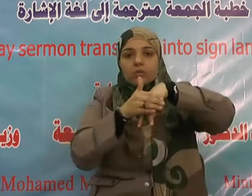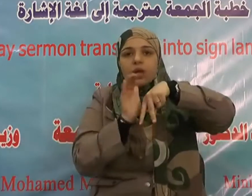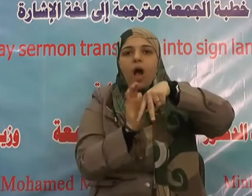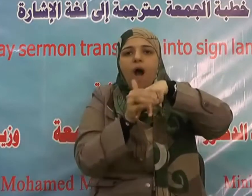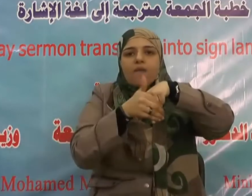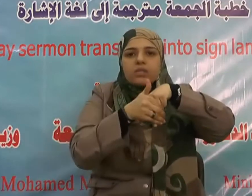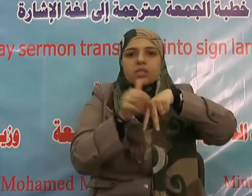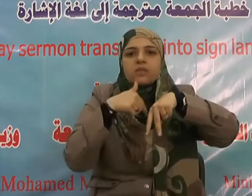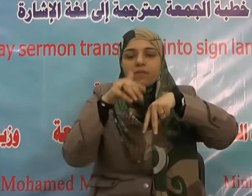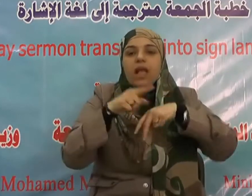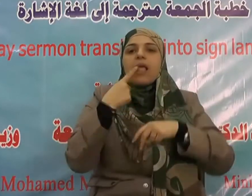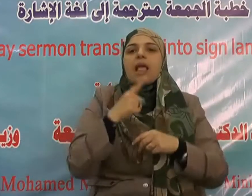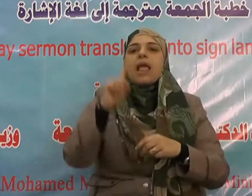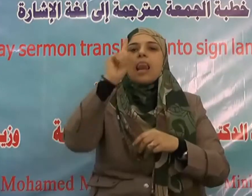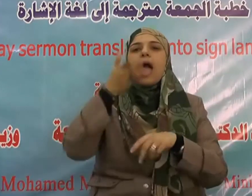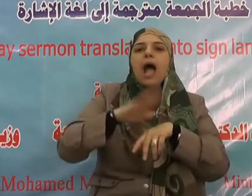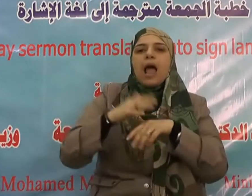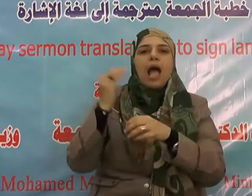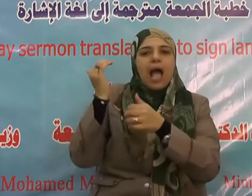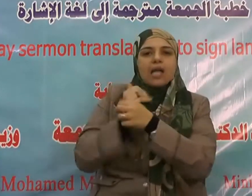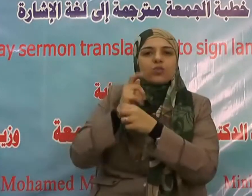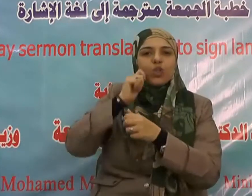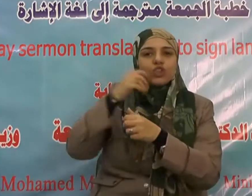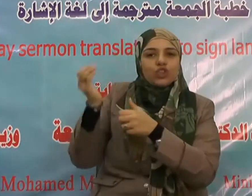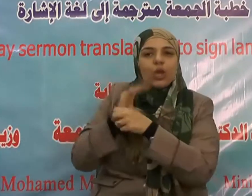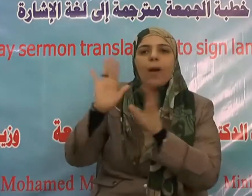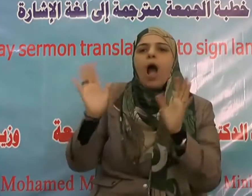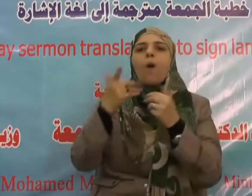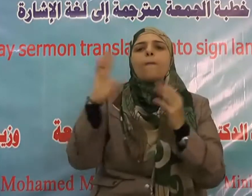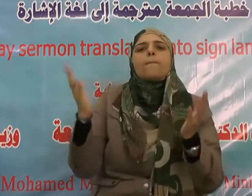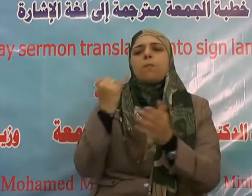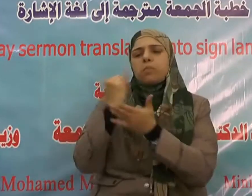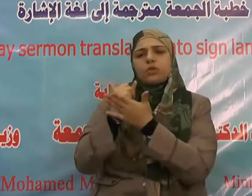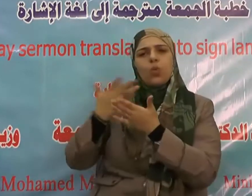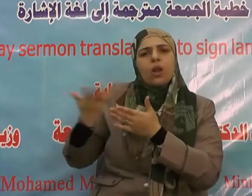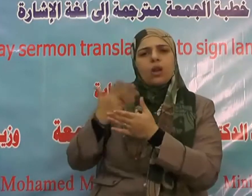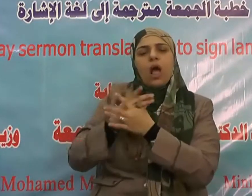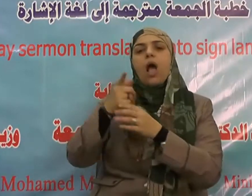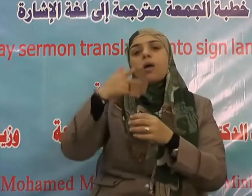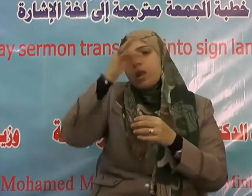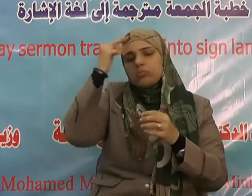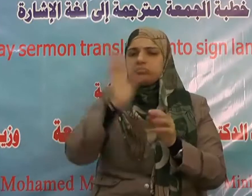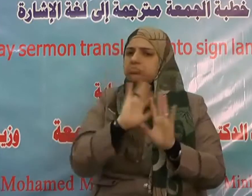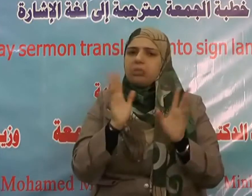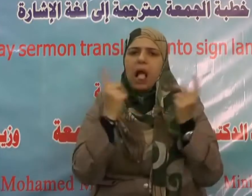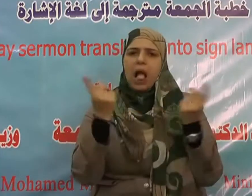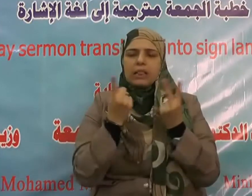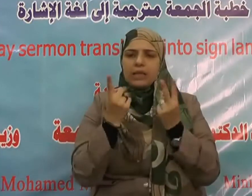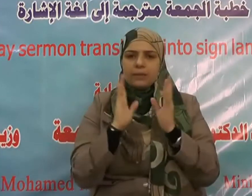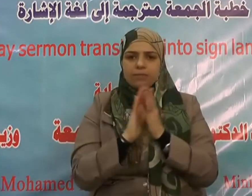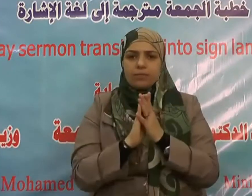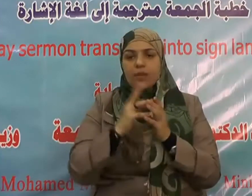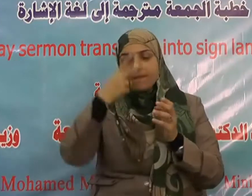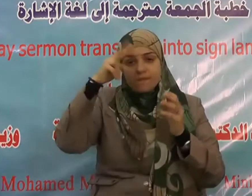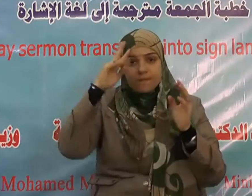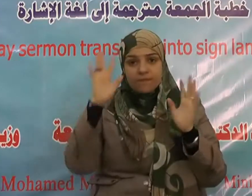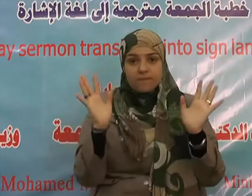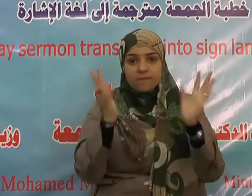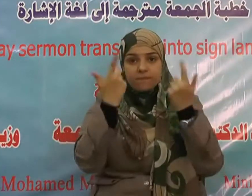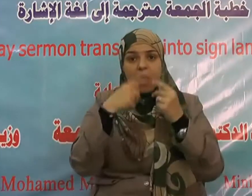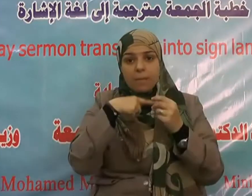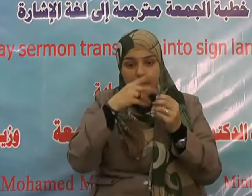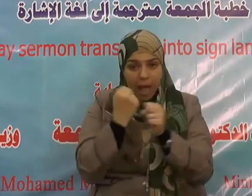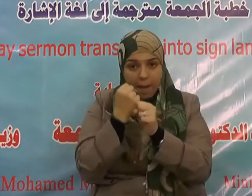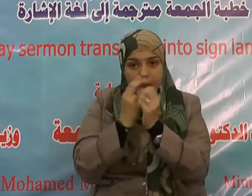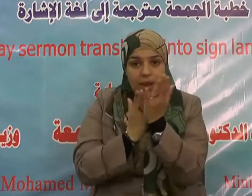تحتهم الأنهار في جنات النعيم ويقول تعالى وبشر